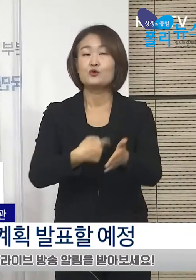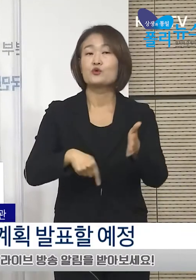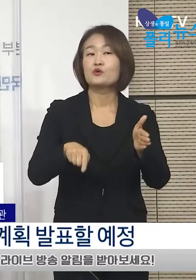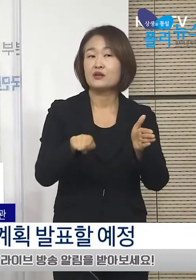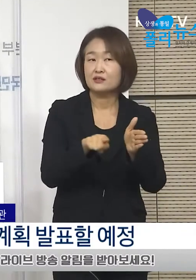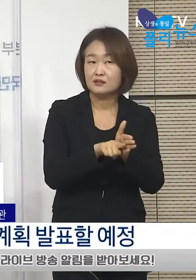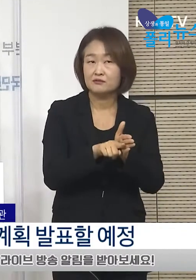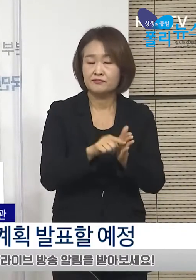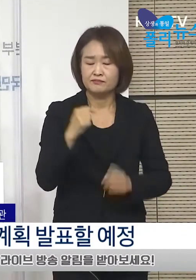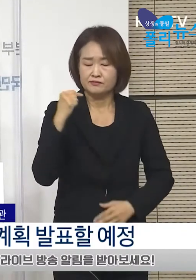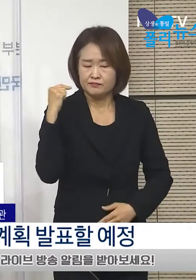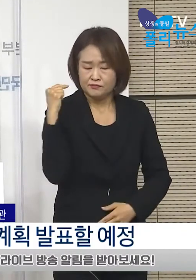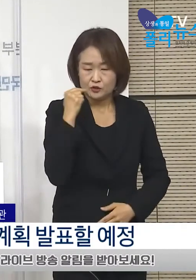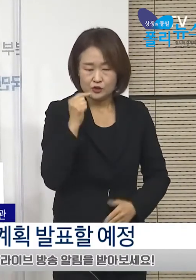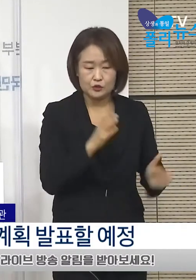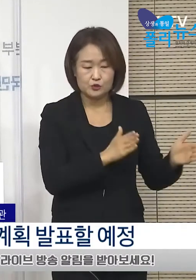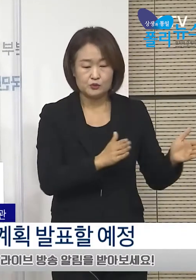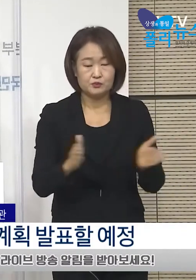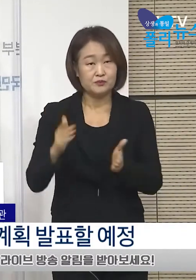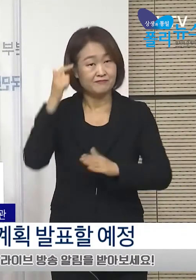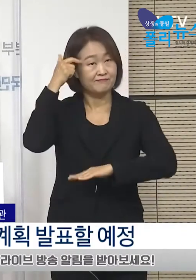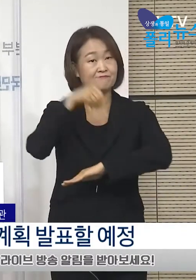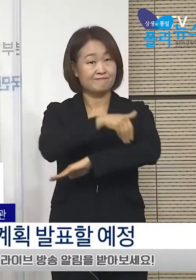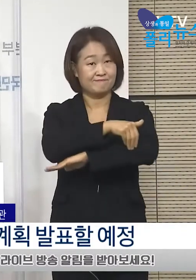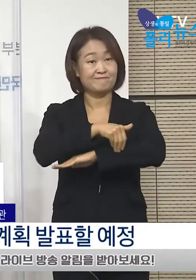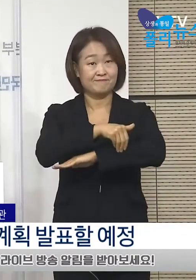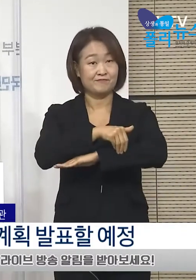철저히 준비해 나갈 것입니다.